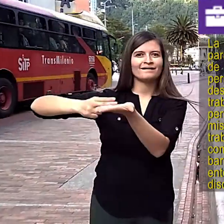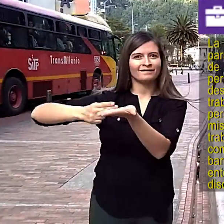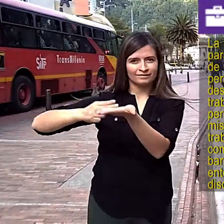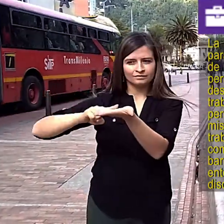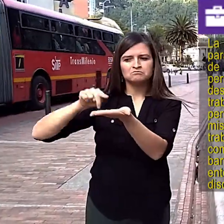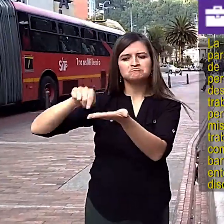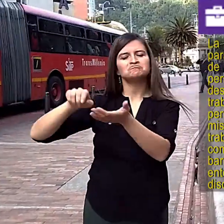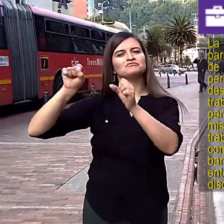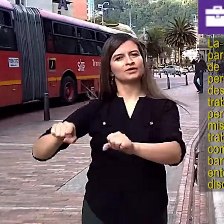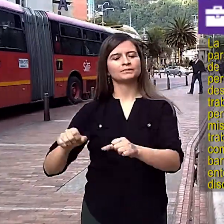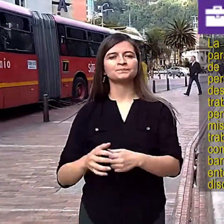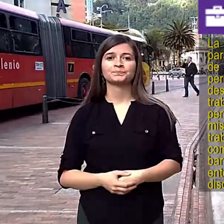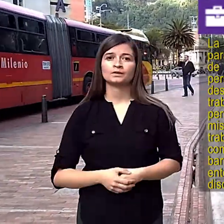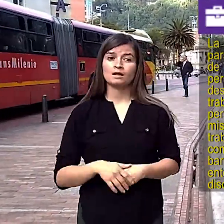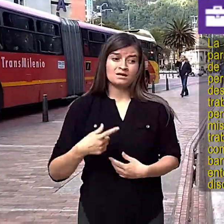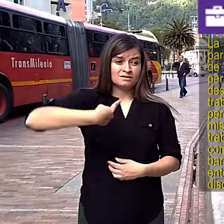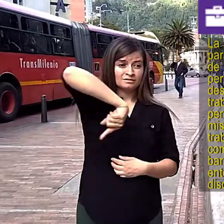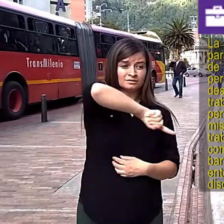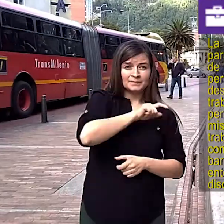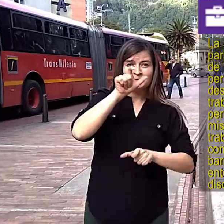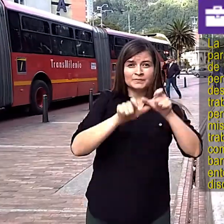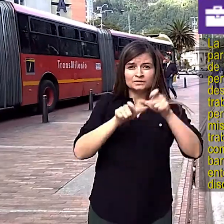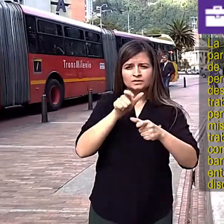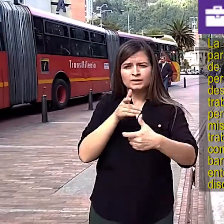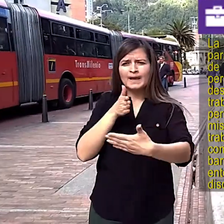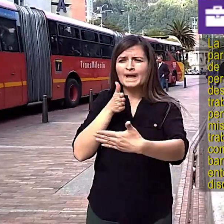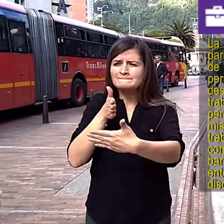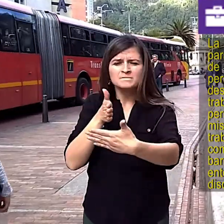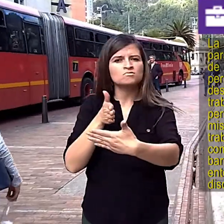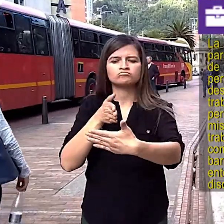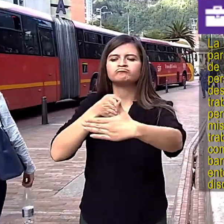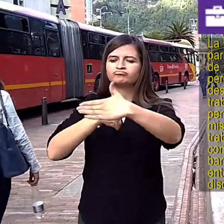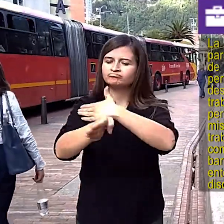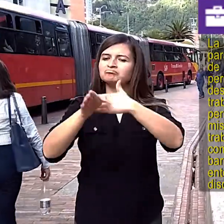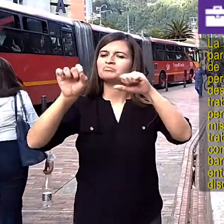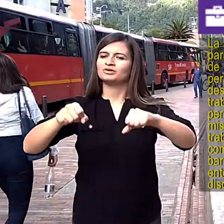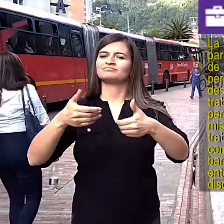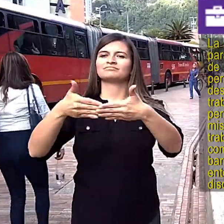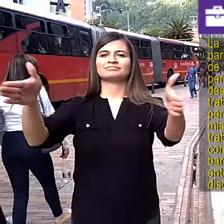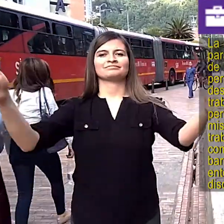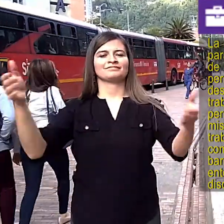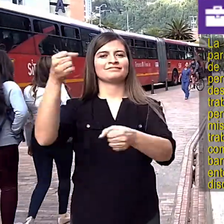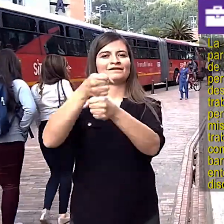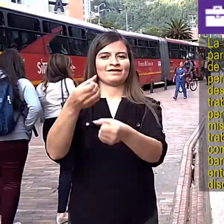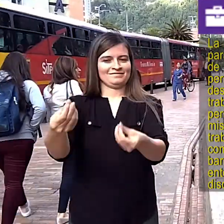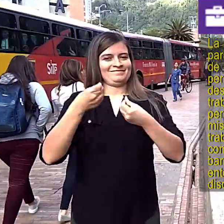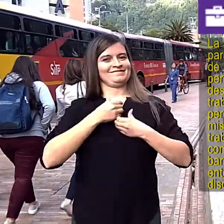principales barreras en el empleo surgen de los entornos de trabajo y no de la discapacidad auditiva.